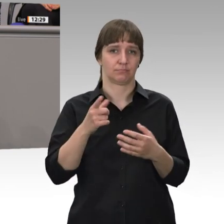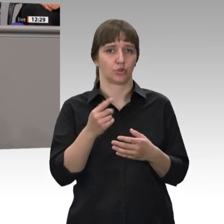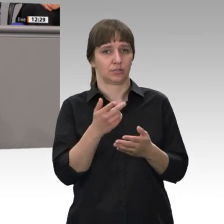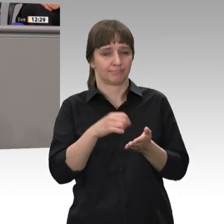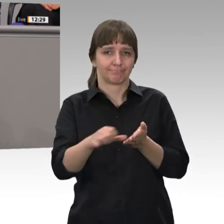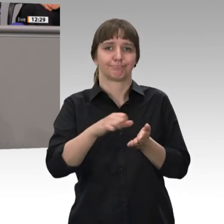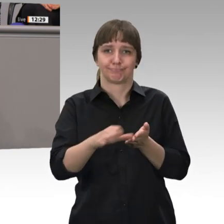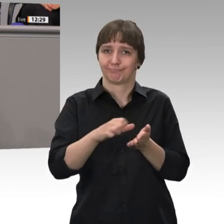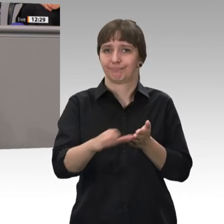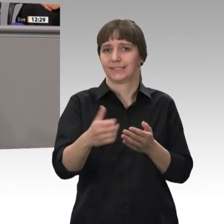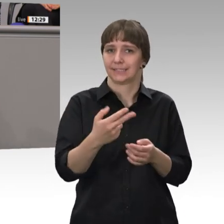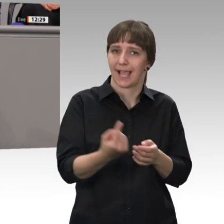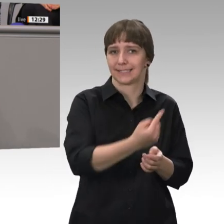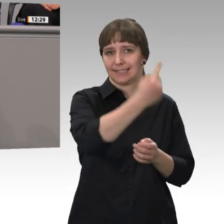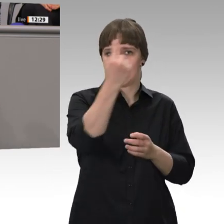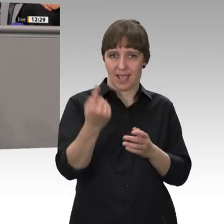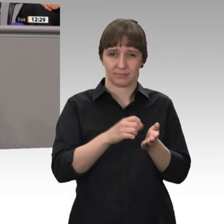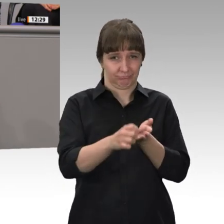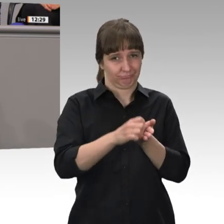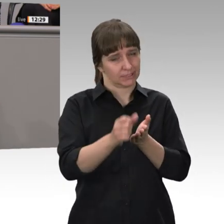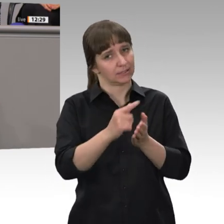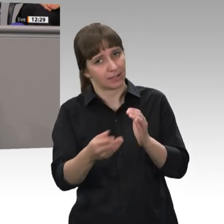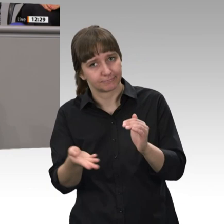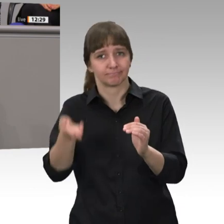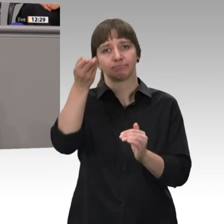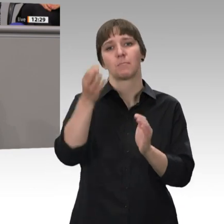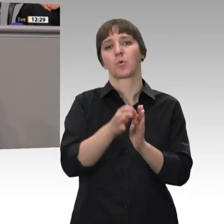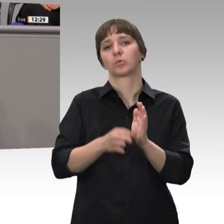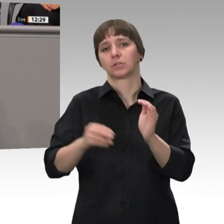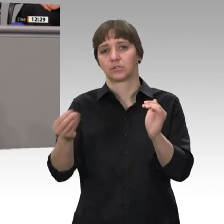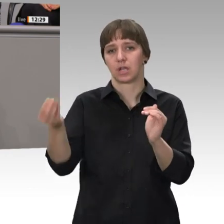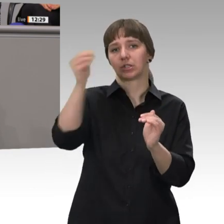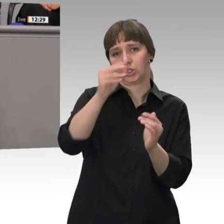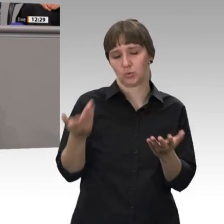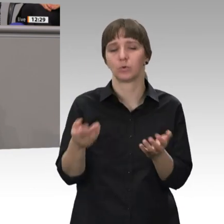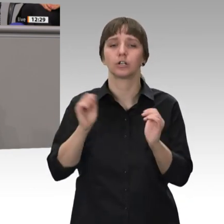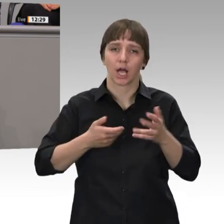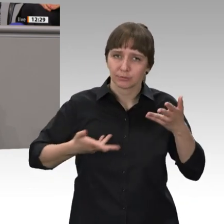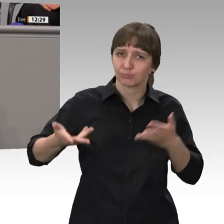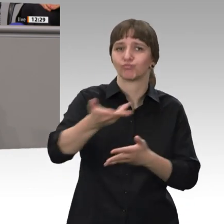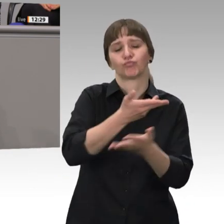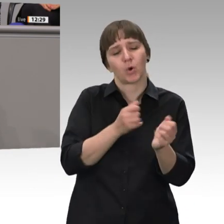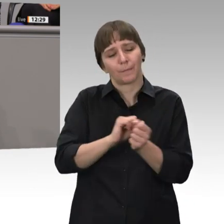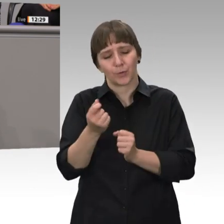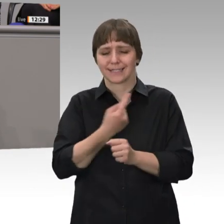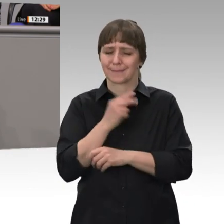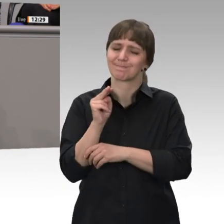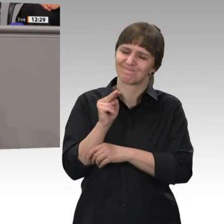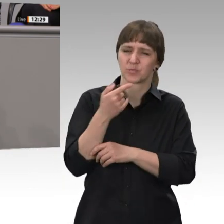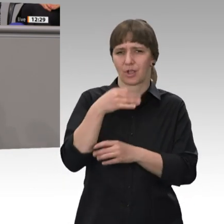von 30 Endgeldpunkten aufgestockt werden. Darüber kann man sich unterhalten, auch wenn es da aus unserer Sicht noch eine Reihe von Details zu klären gibt. Vielleicht haben wir in